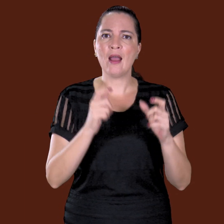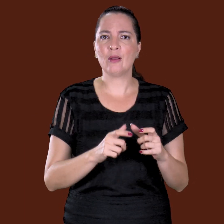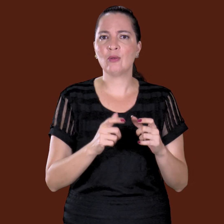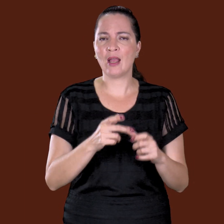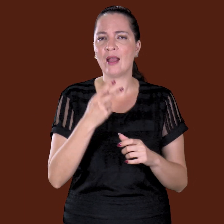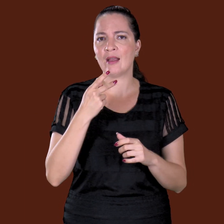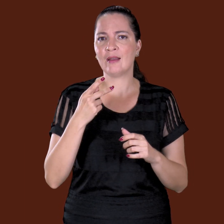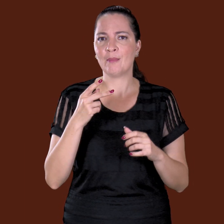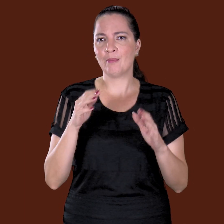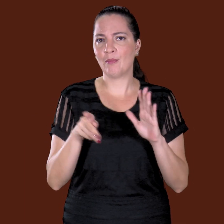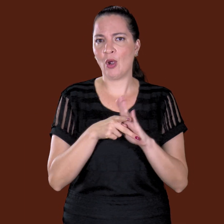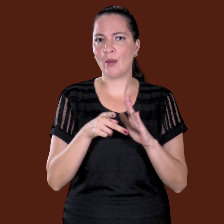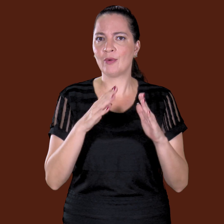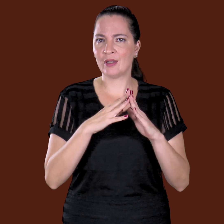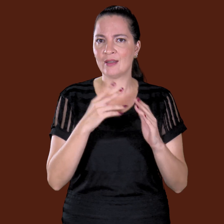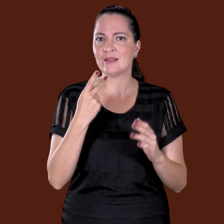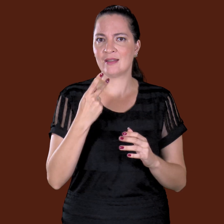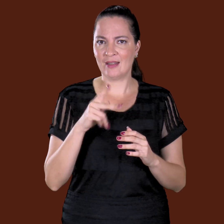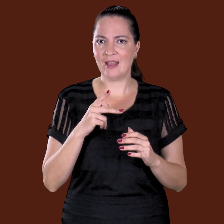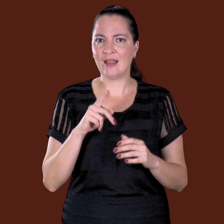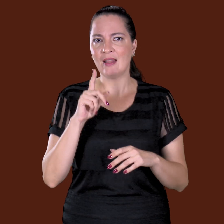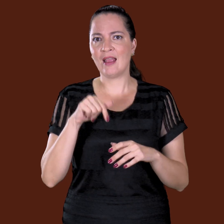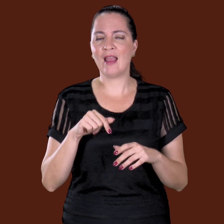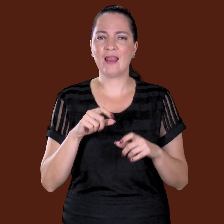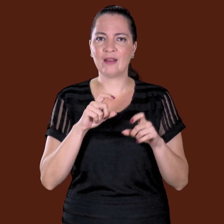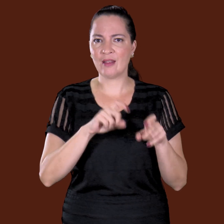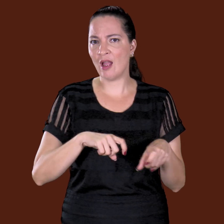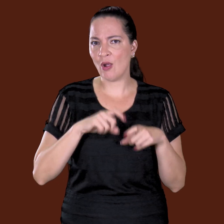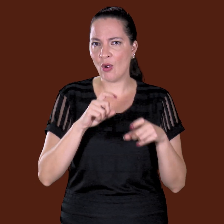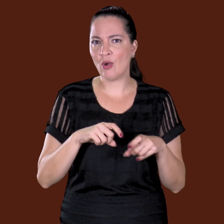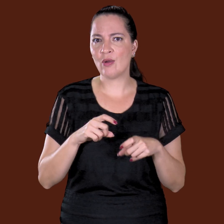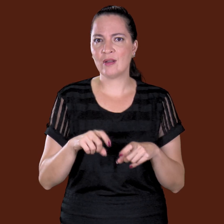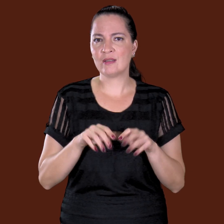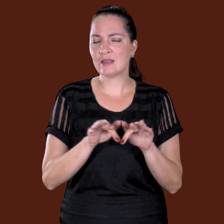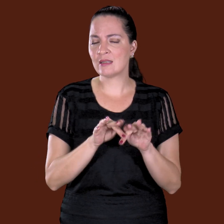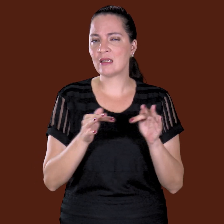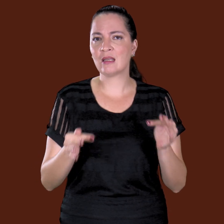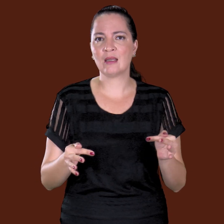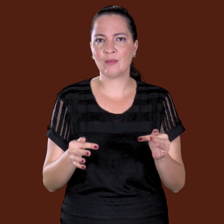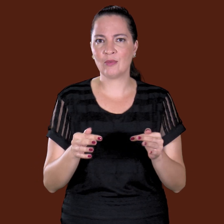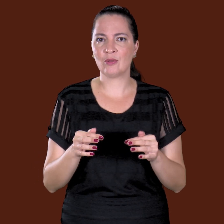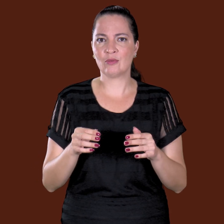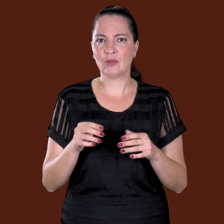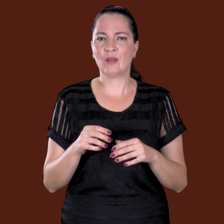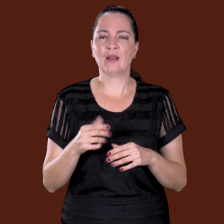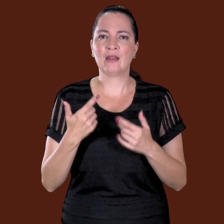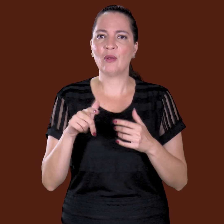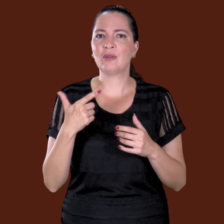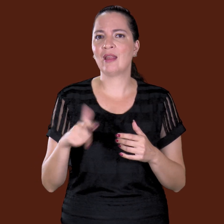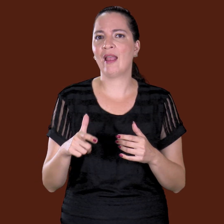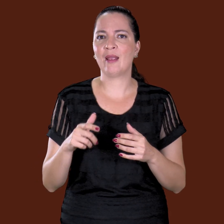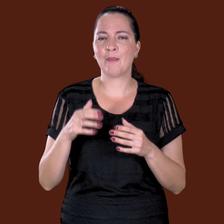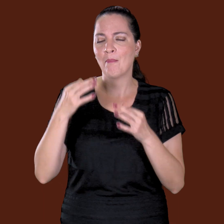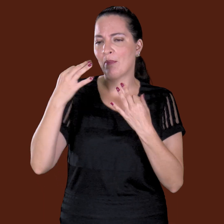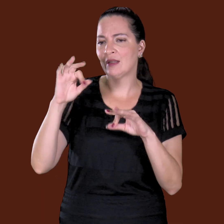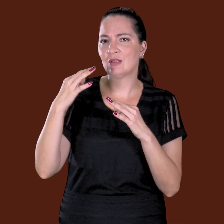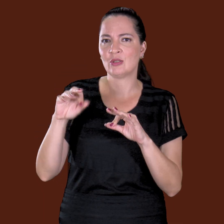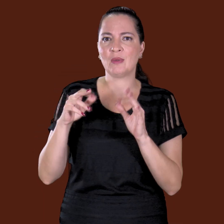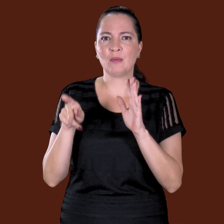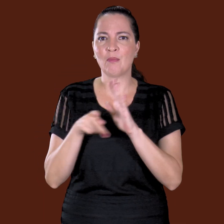vocês sabem como é que é casa de roça, né? É coisa bem improvisada, assim, não tem aquele plano arquitetônico, né? Com o